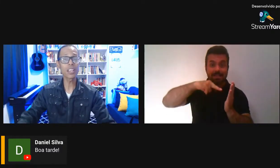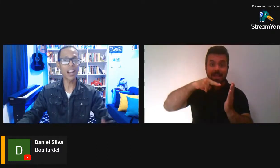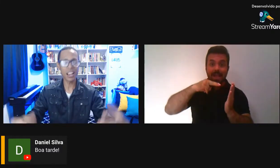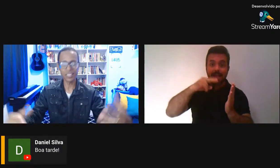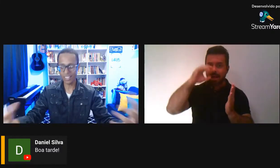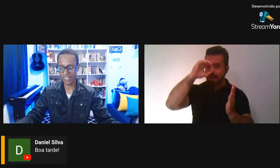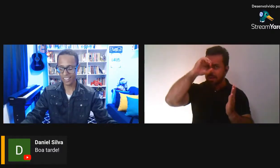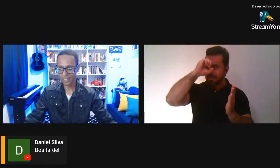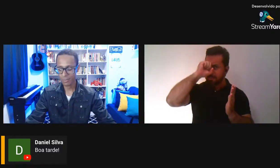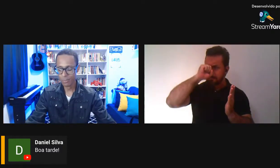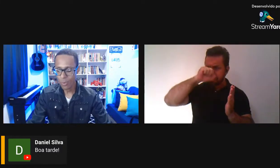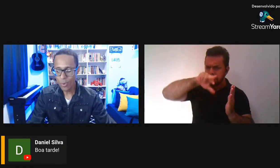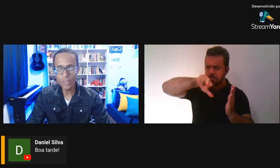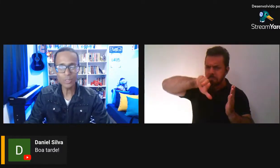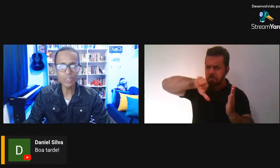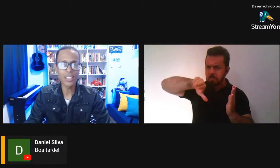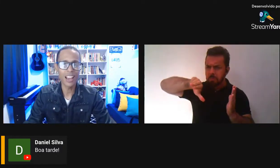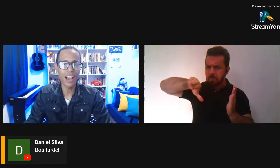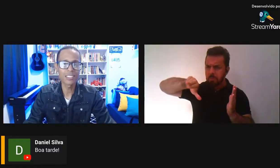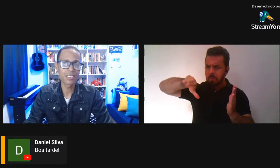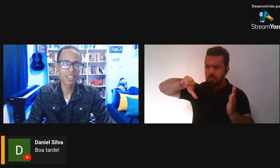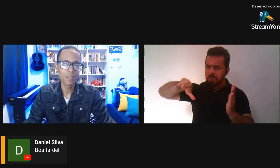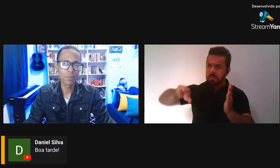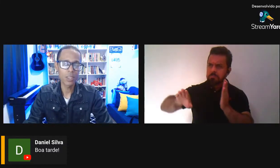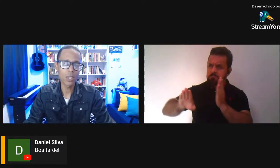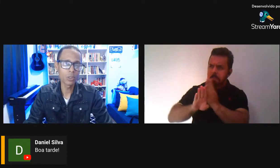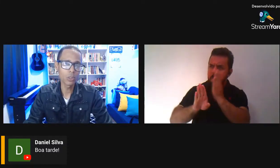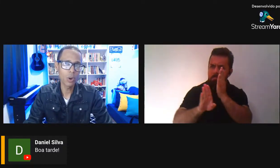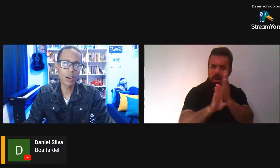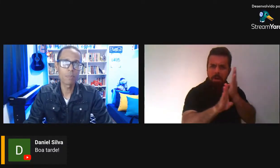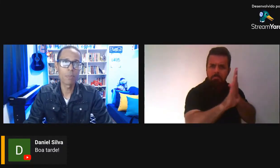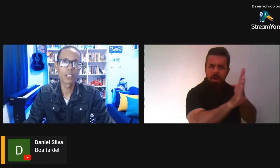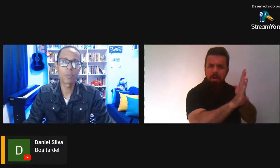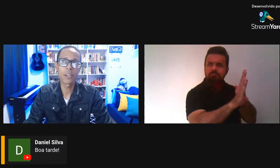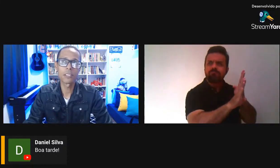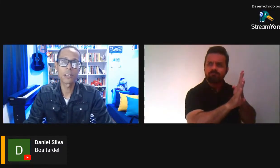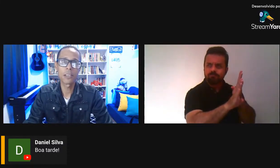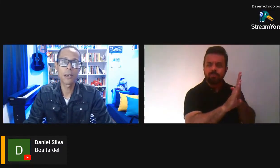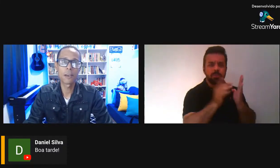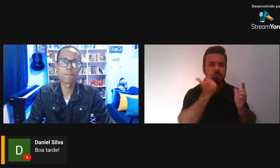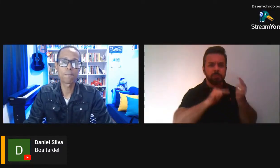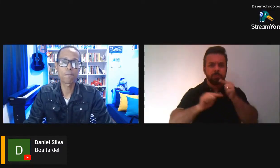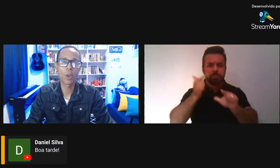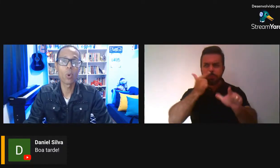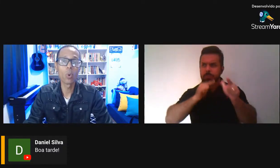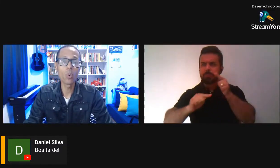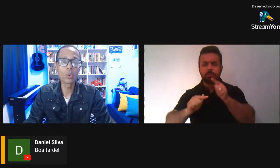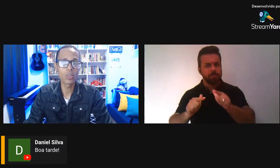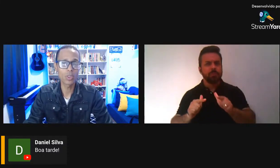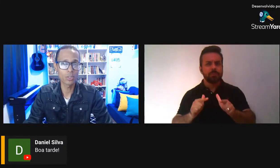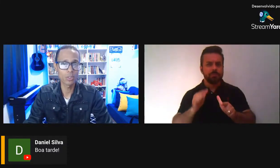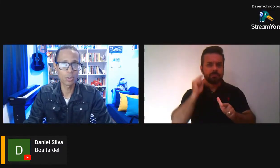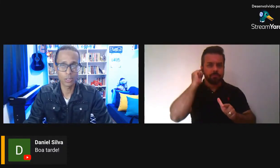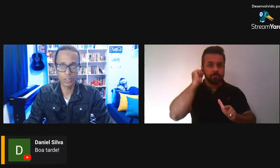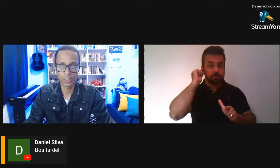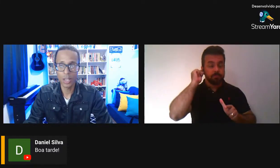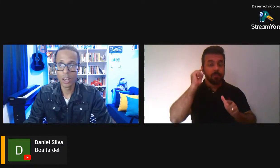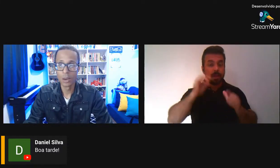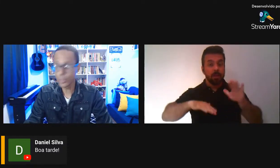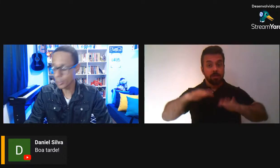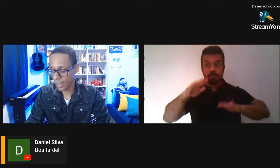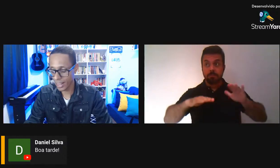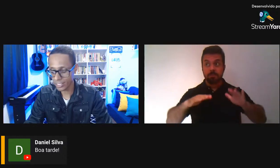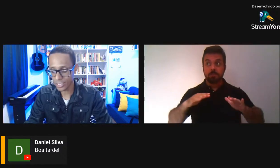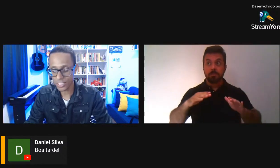identificar muitos detalhes que outrora pode parecer oculto aos nossos olhos.